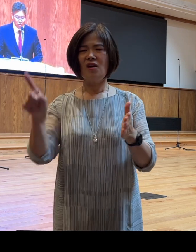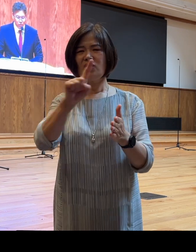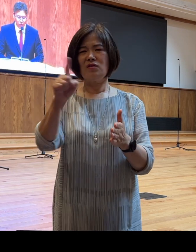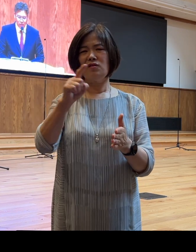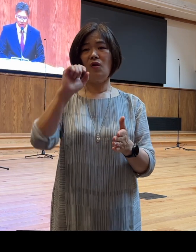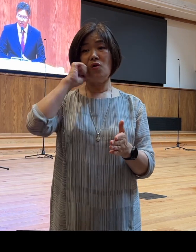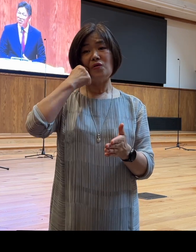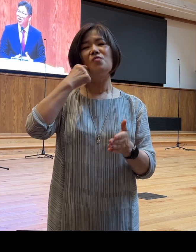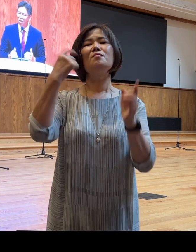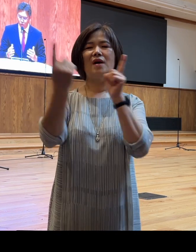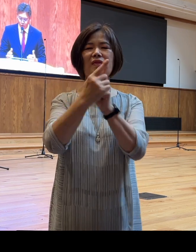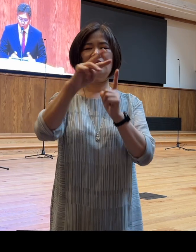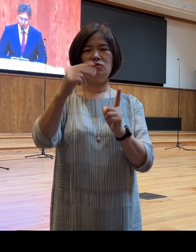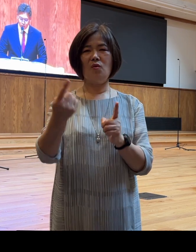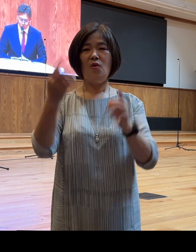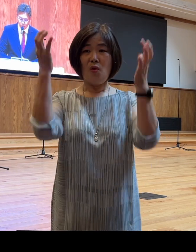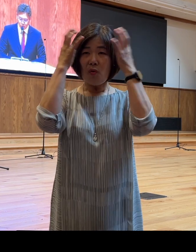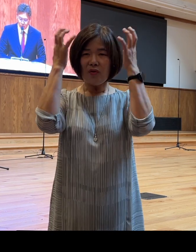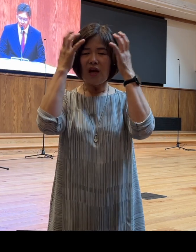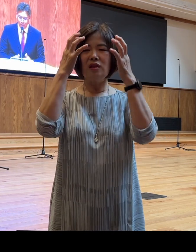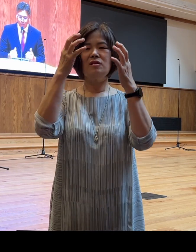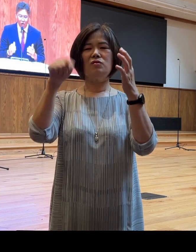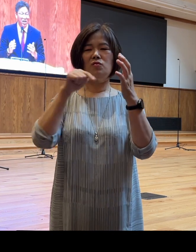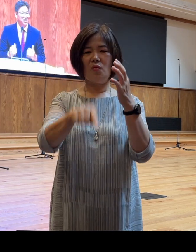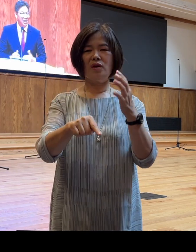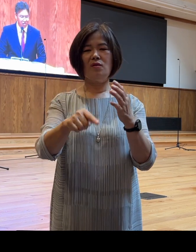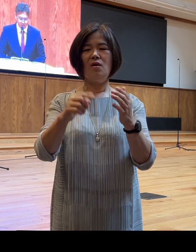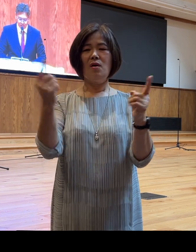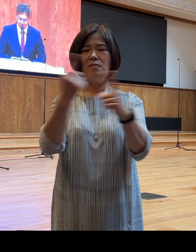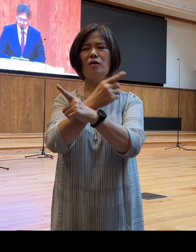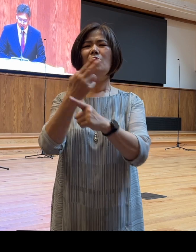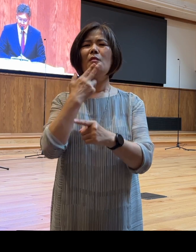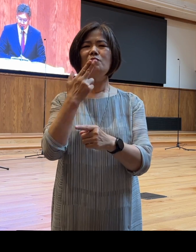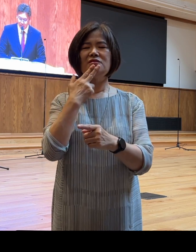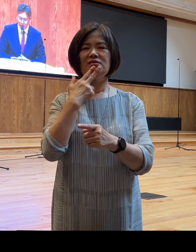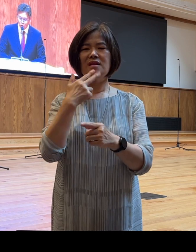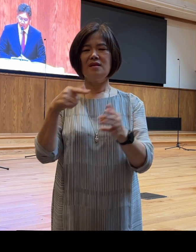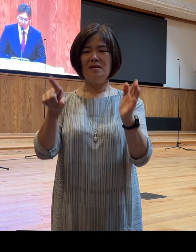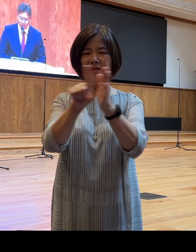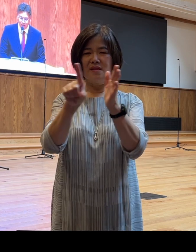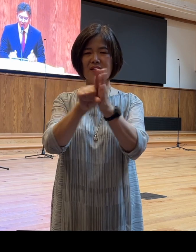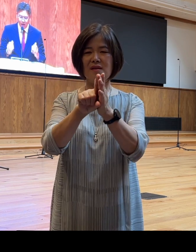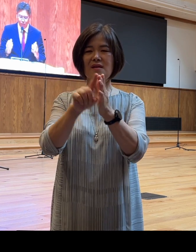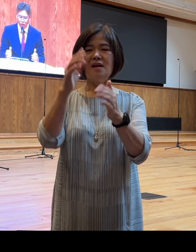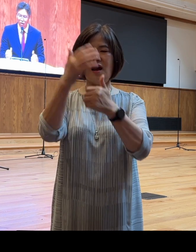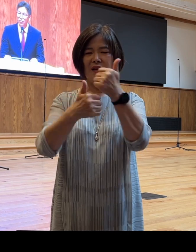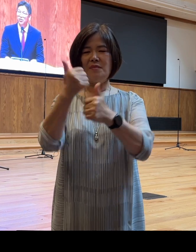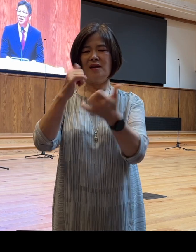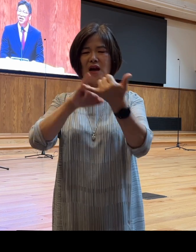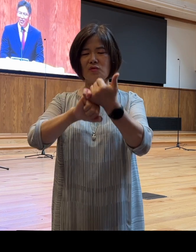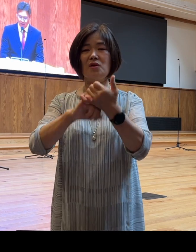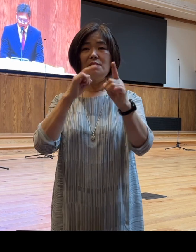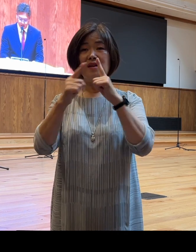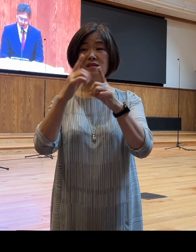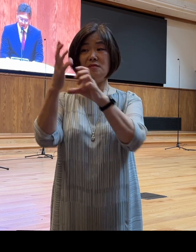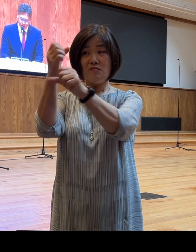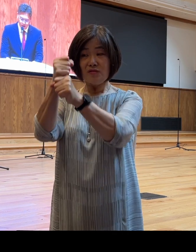인생의 어떤 고난 속에서도 변하지 않으시는 신실한 하나님의 약속의 말씀을 붙들며 살아갈 때에 어느